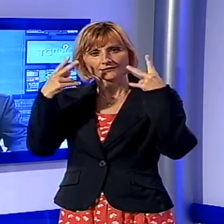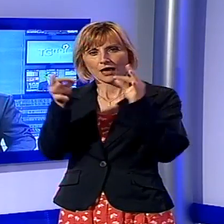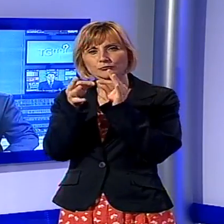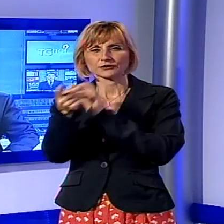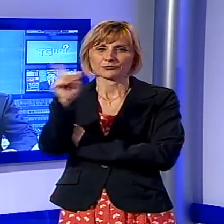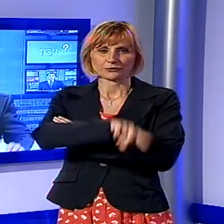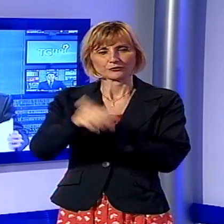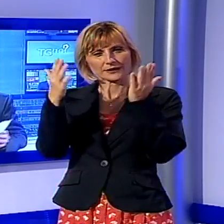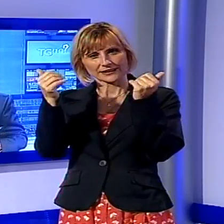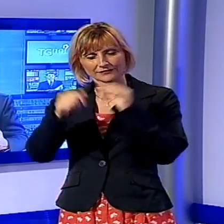sportiva.